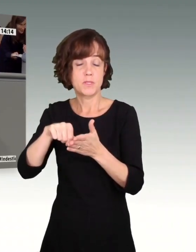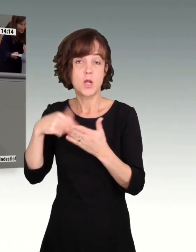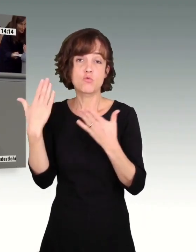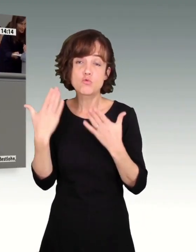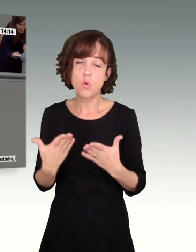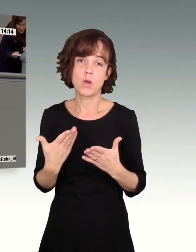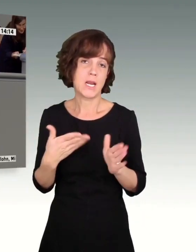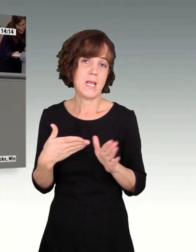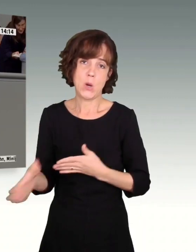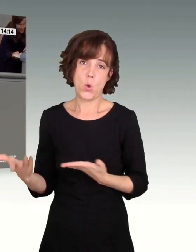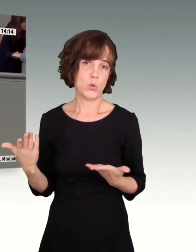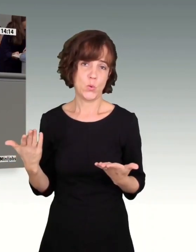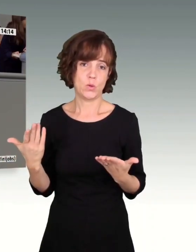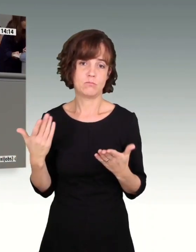tragbar.